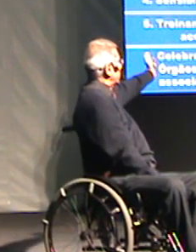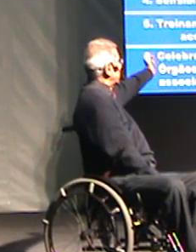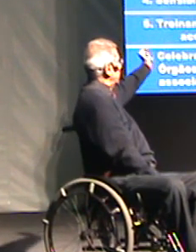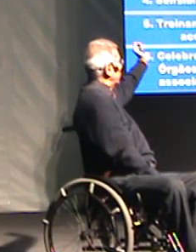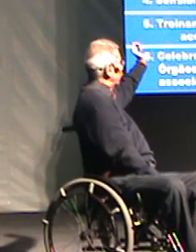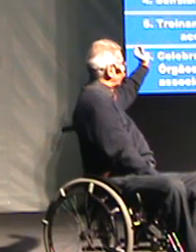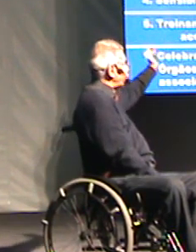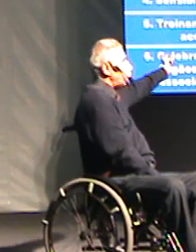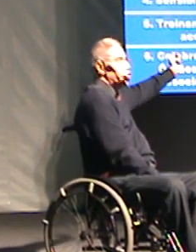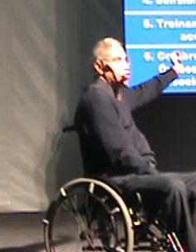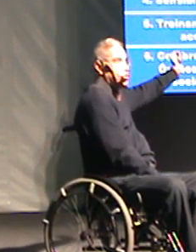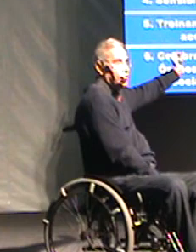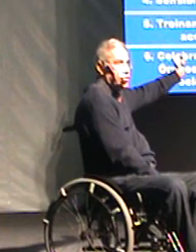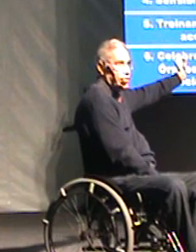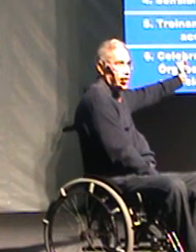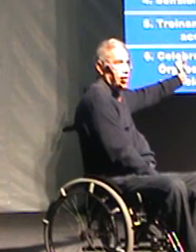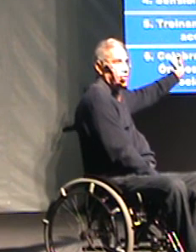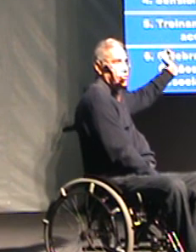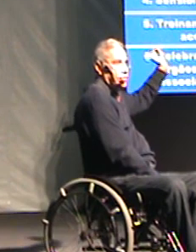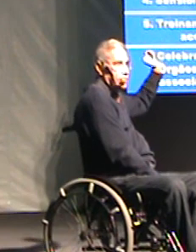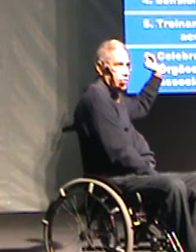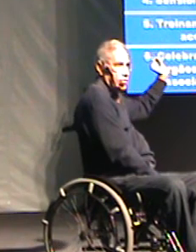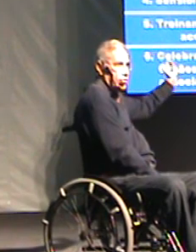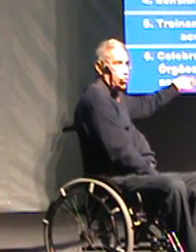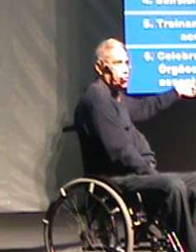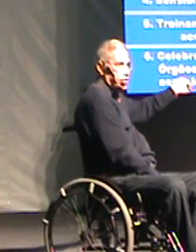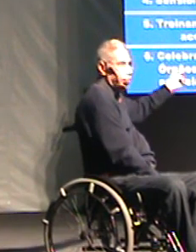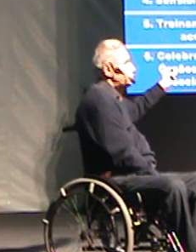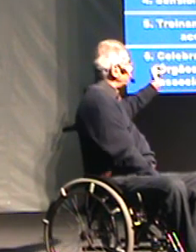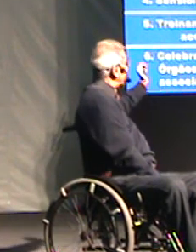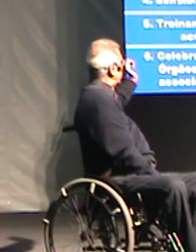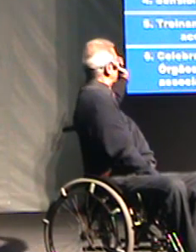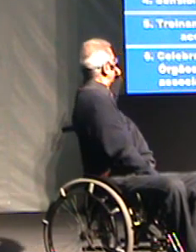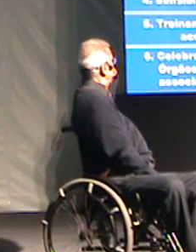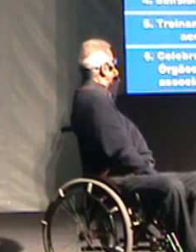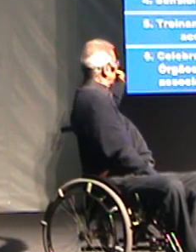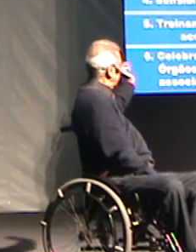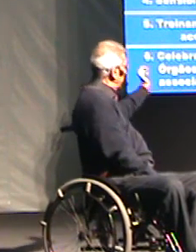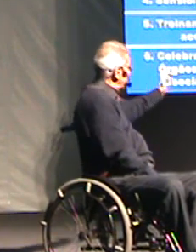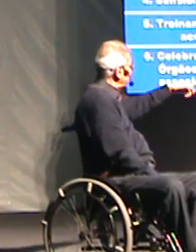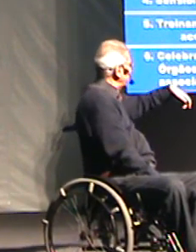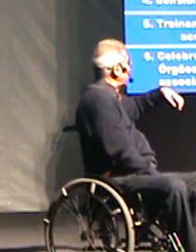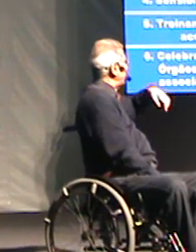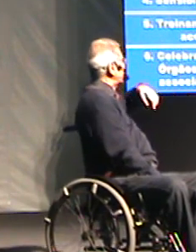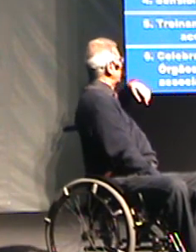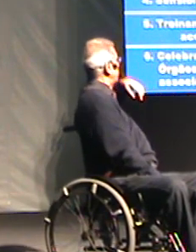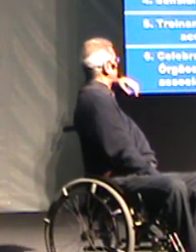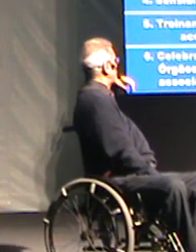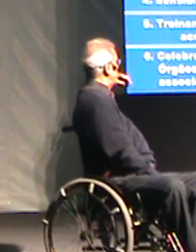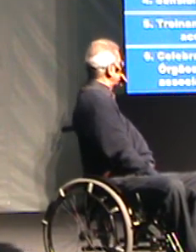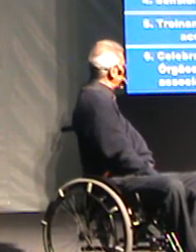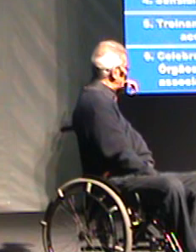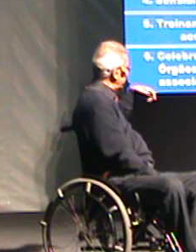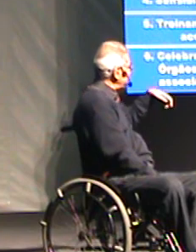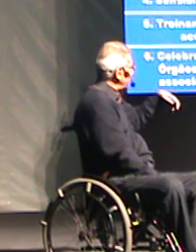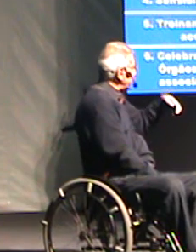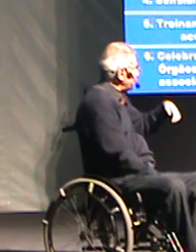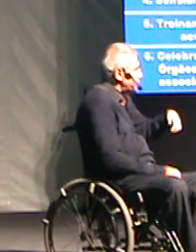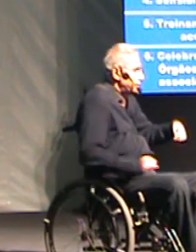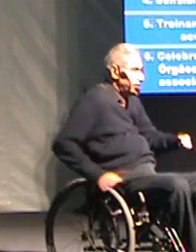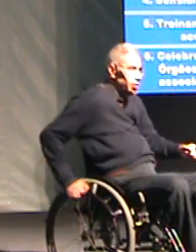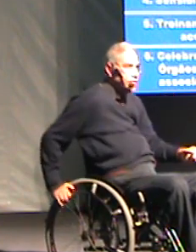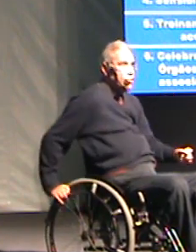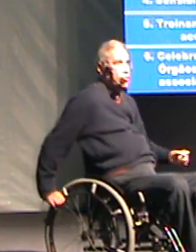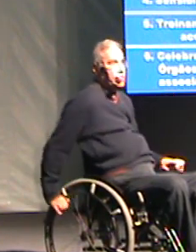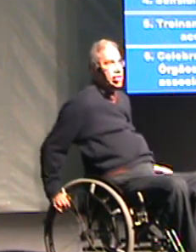Sensibilização de todos os funcionários ou servidores. Treinamento e entrevista de pessoal, celebração